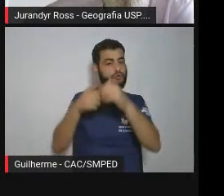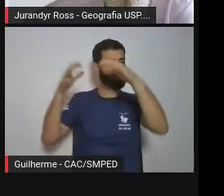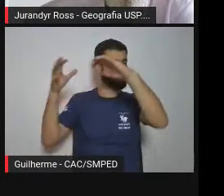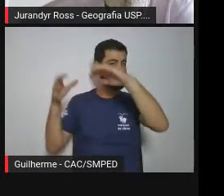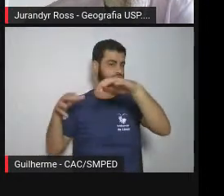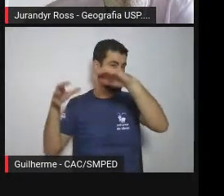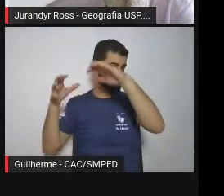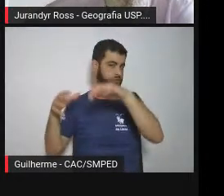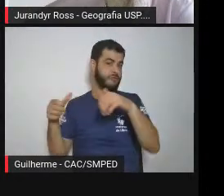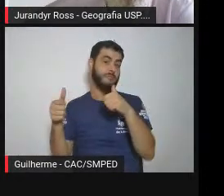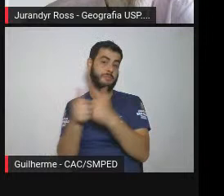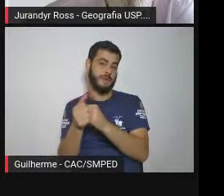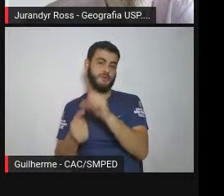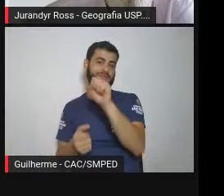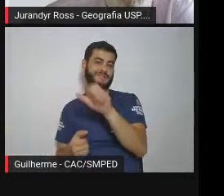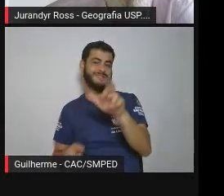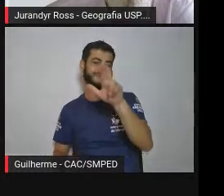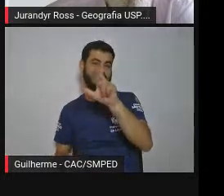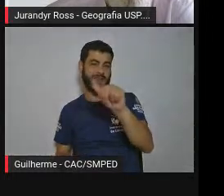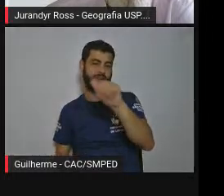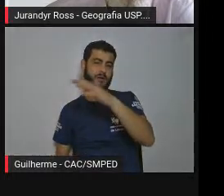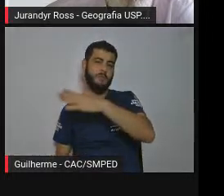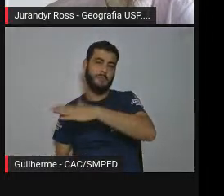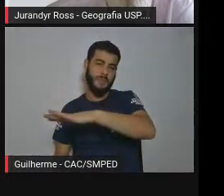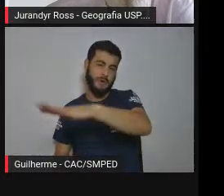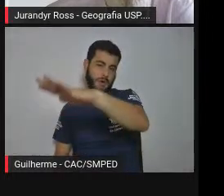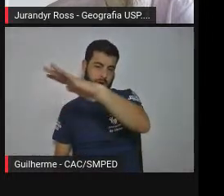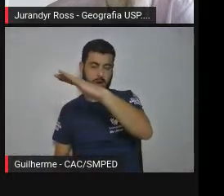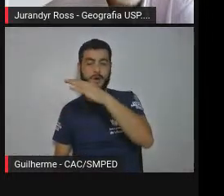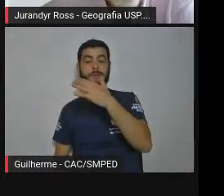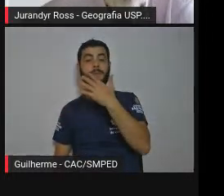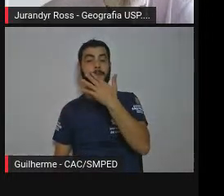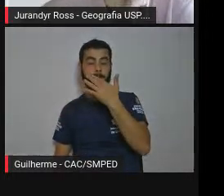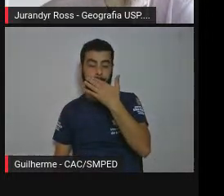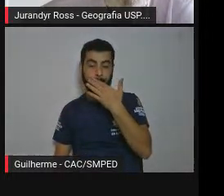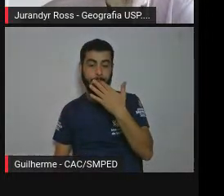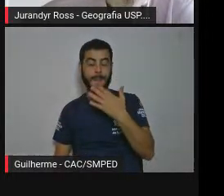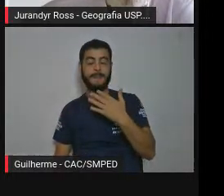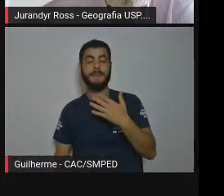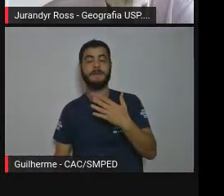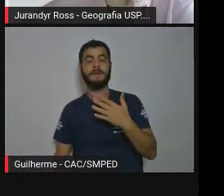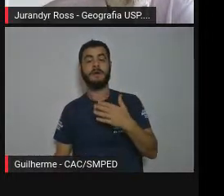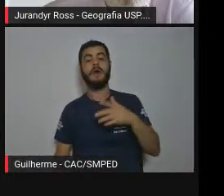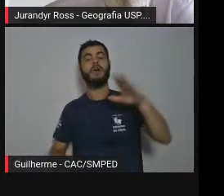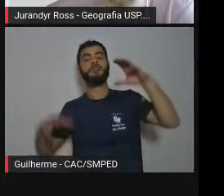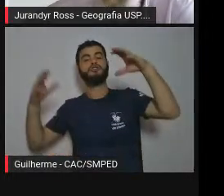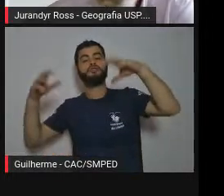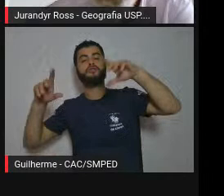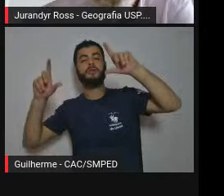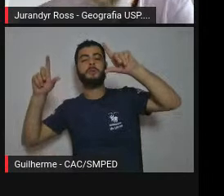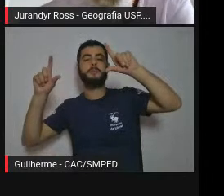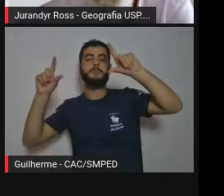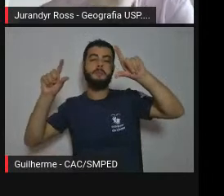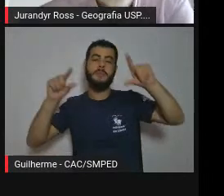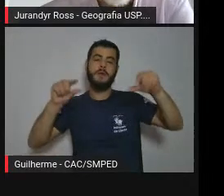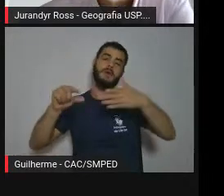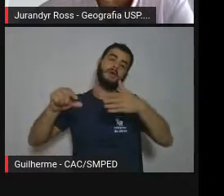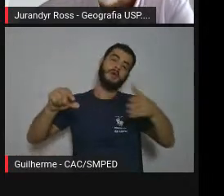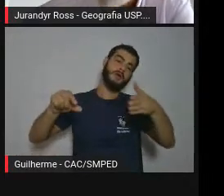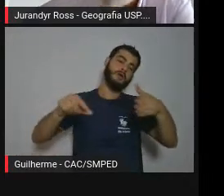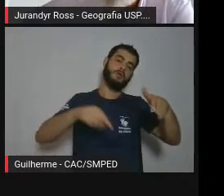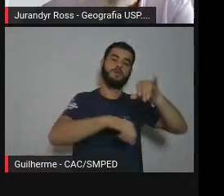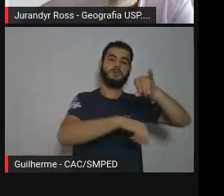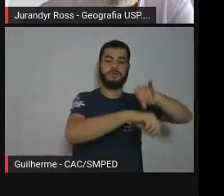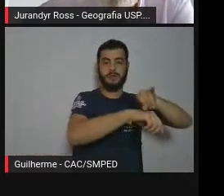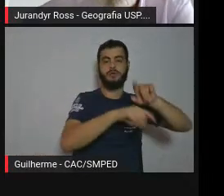Mar está aqui, e vai chovendo menos e nem sempre tão menos aqui na parte central. Nós vamos falar um pouquinho